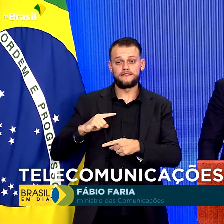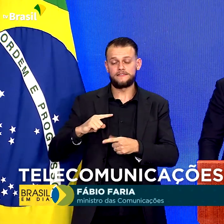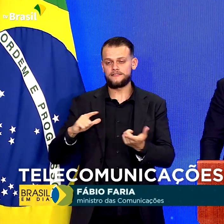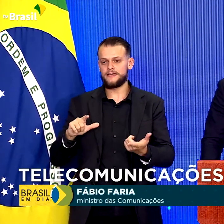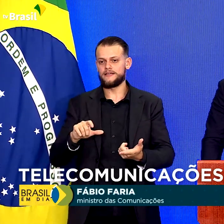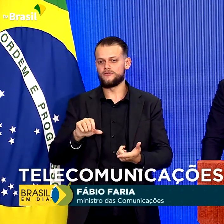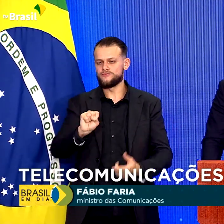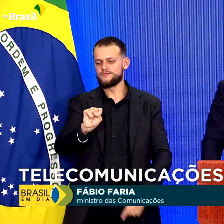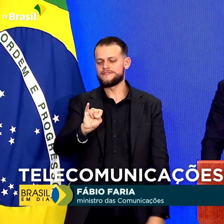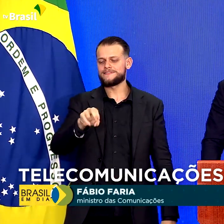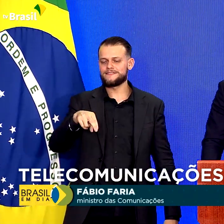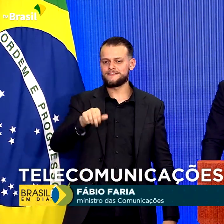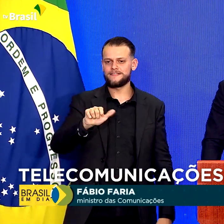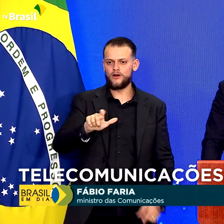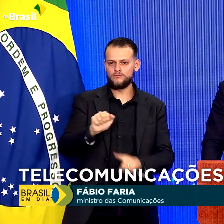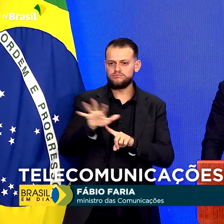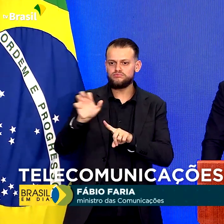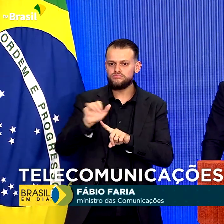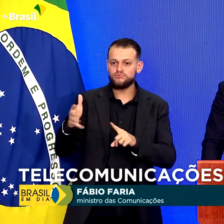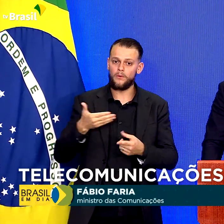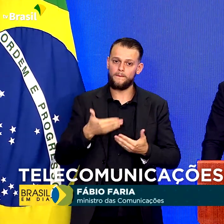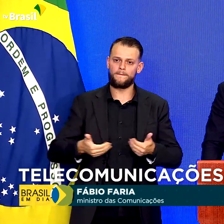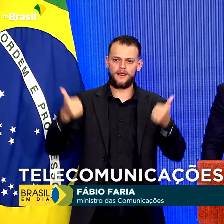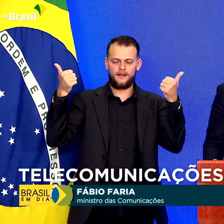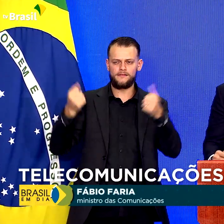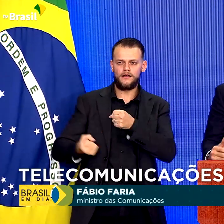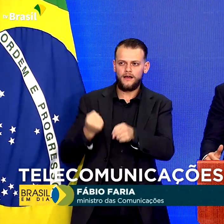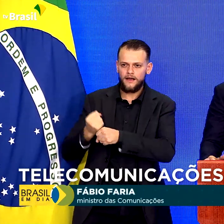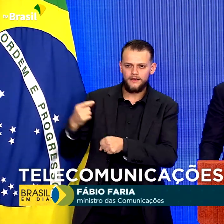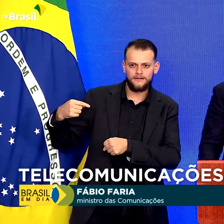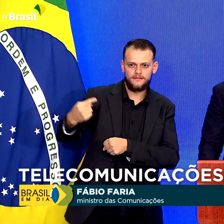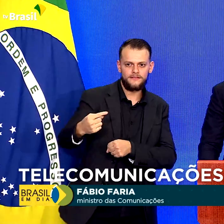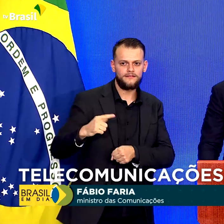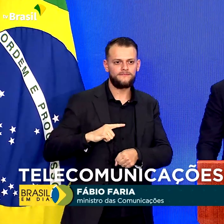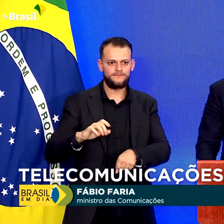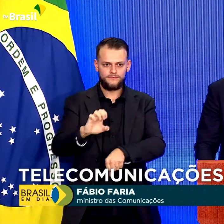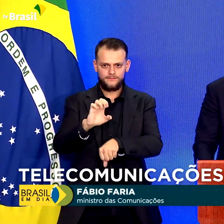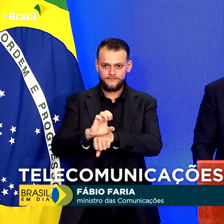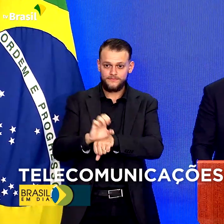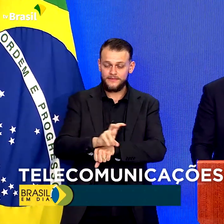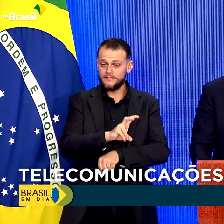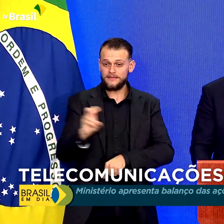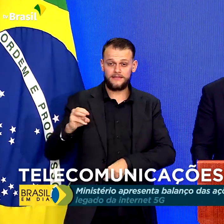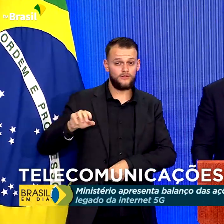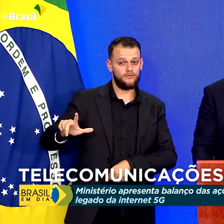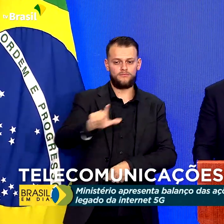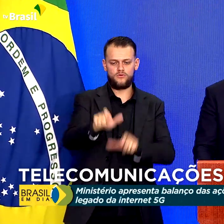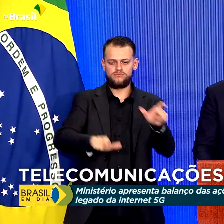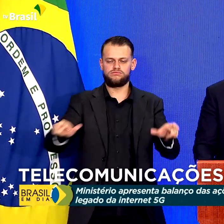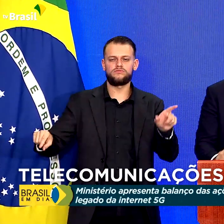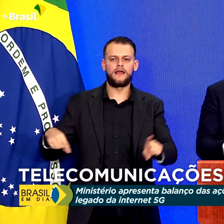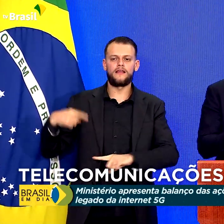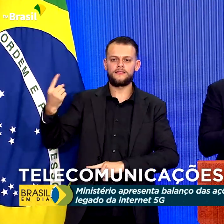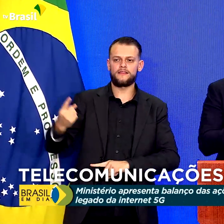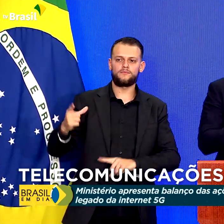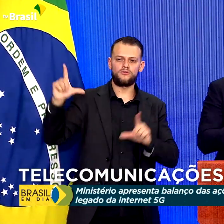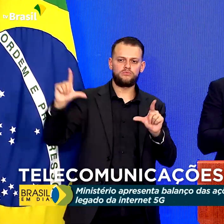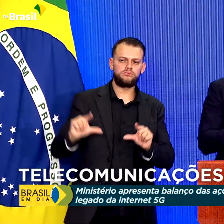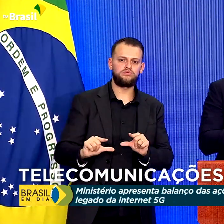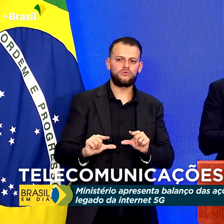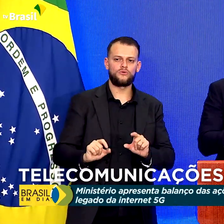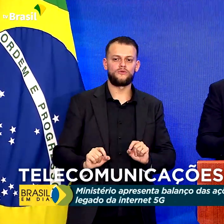e com mais lugares. Ano que vem vamos começar com as cidades acima de 500 mil habitantes, depois vamos reduzindo,